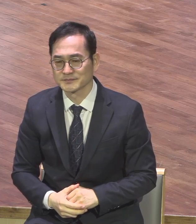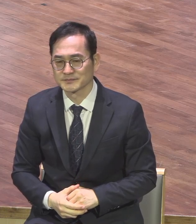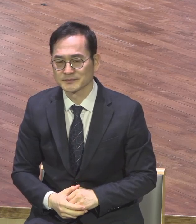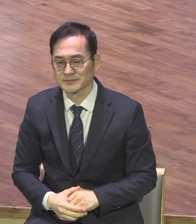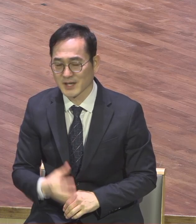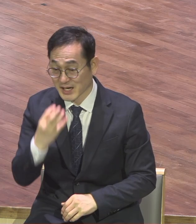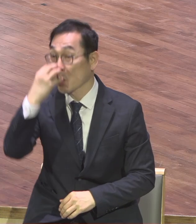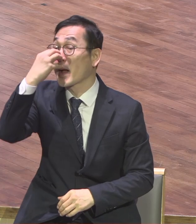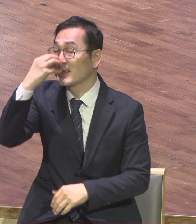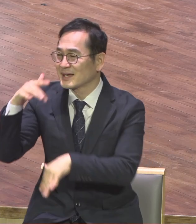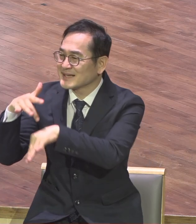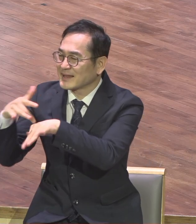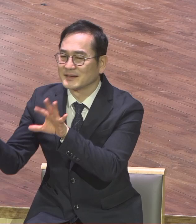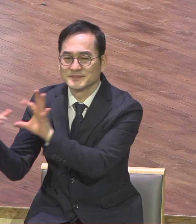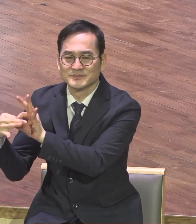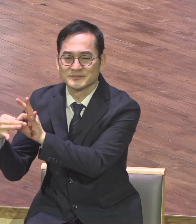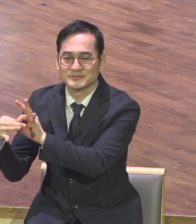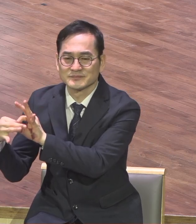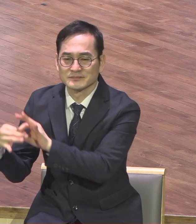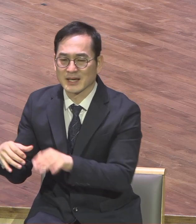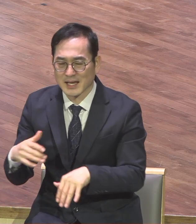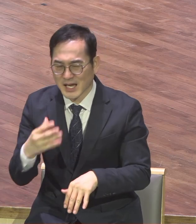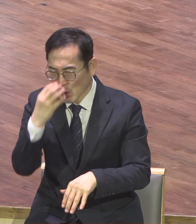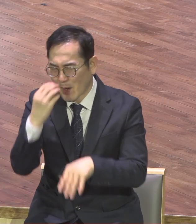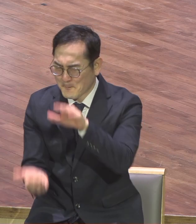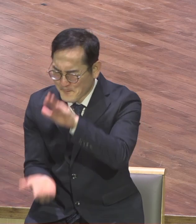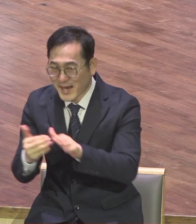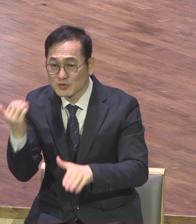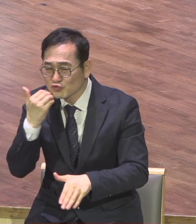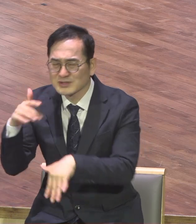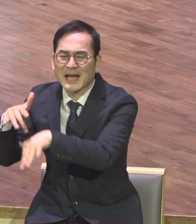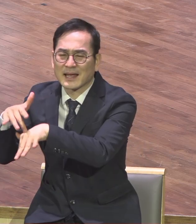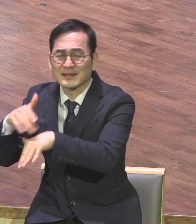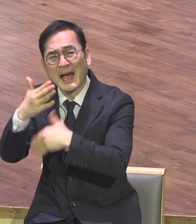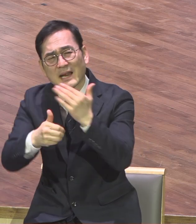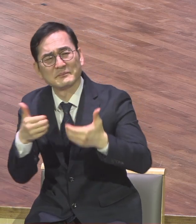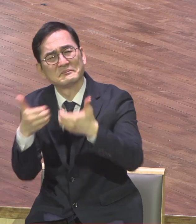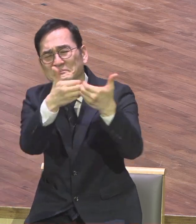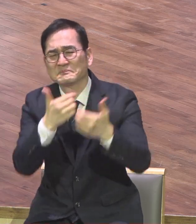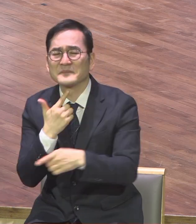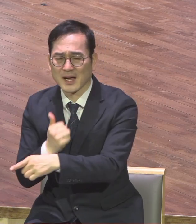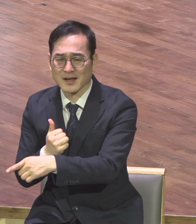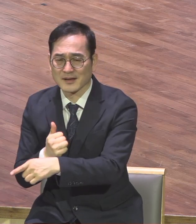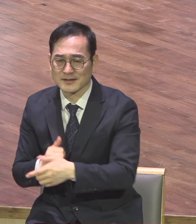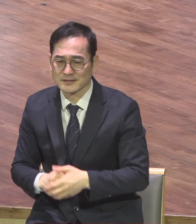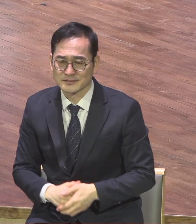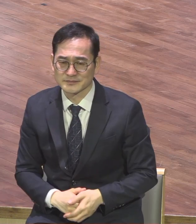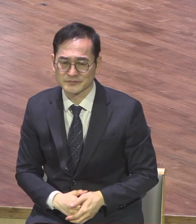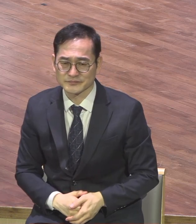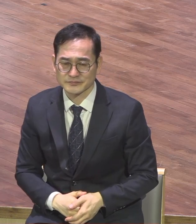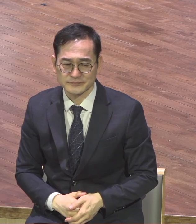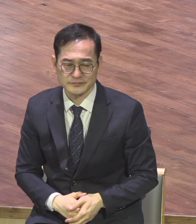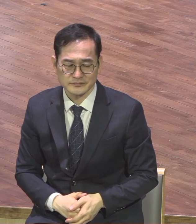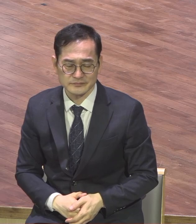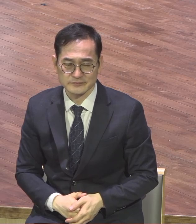하나님을 대항했거든 겸손 겸손은 무슨 말입니까 하나님 앞에서